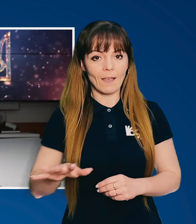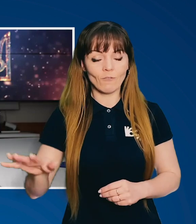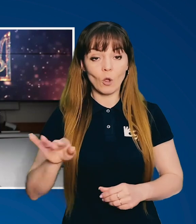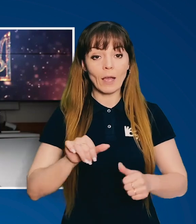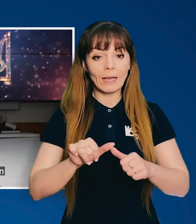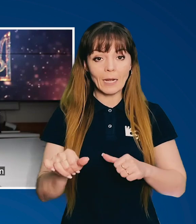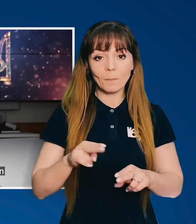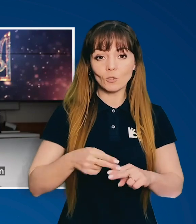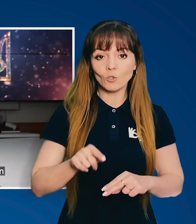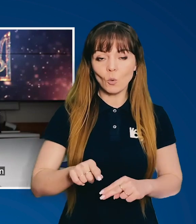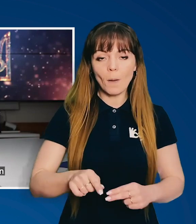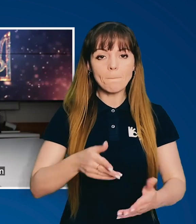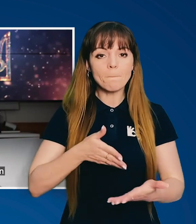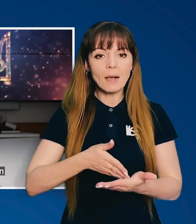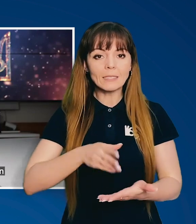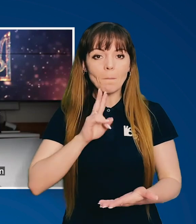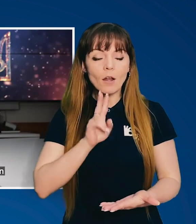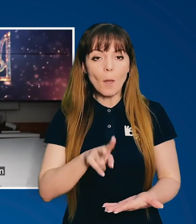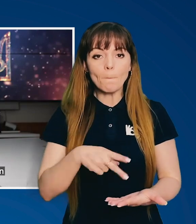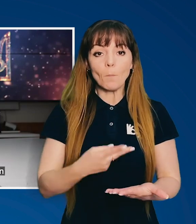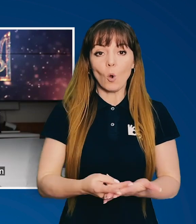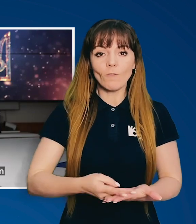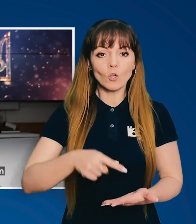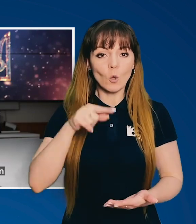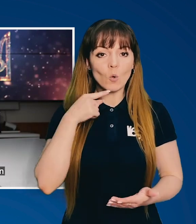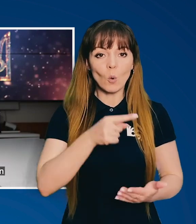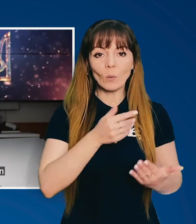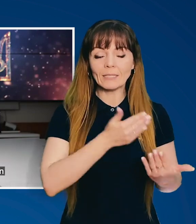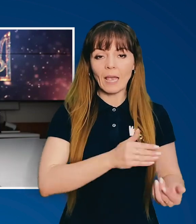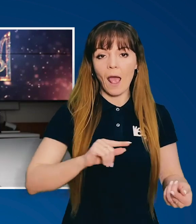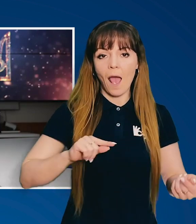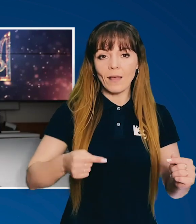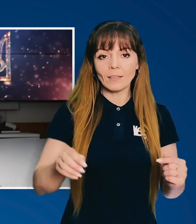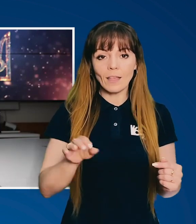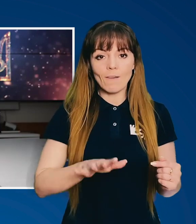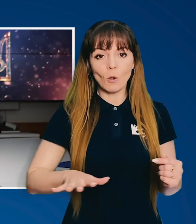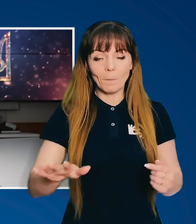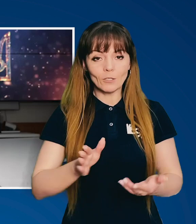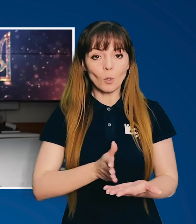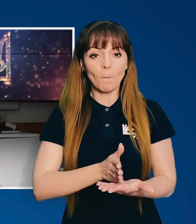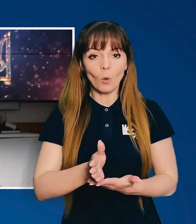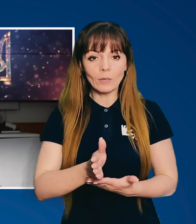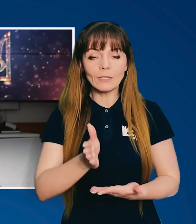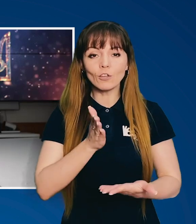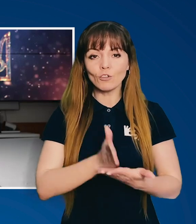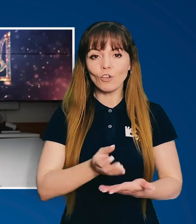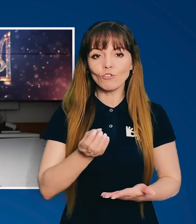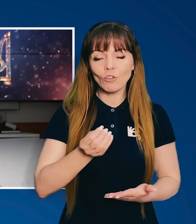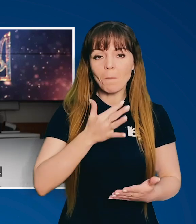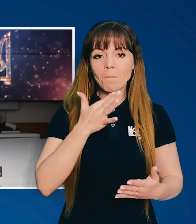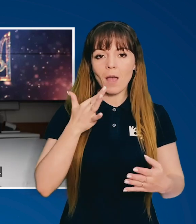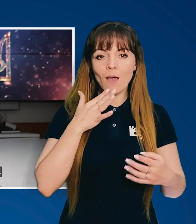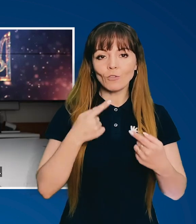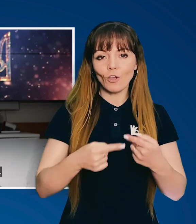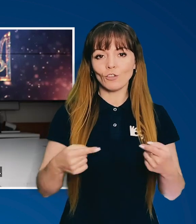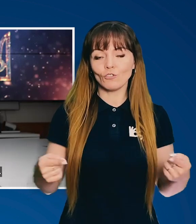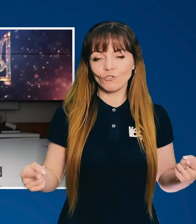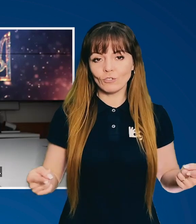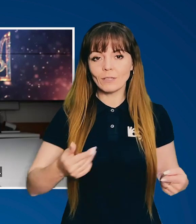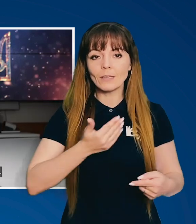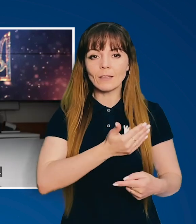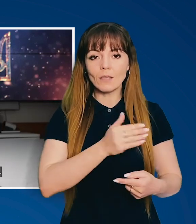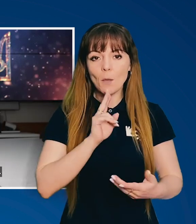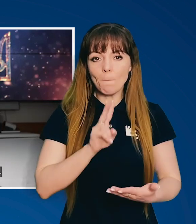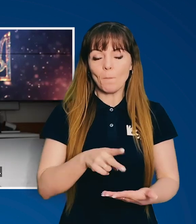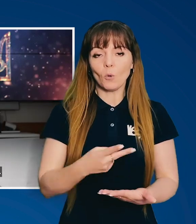в Європі. Але окрім цього, максимальному прояву російської антиєвропейської політики є ще багато